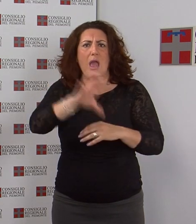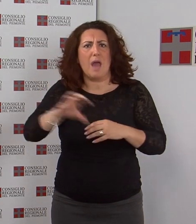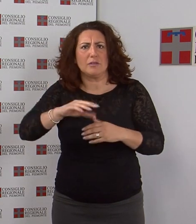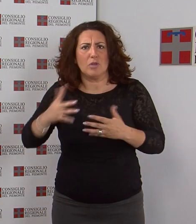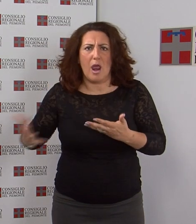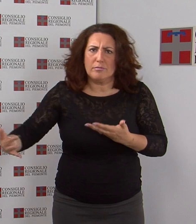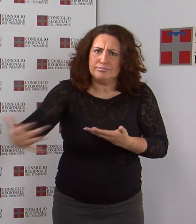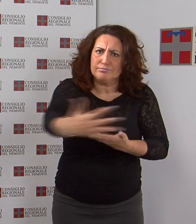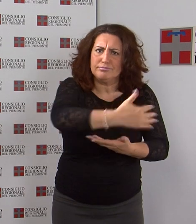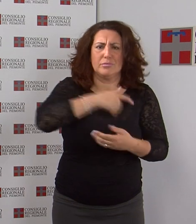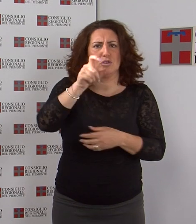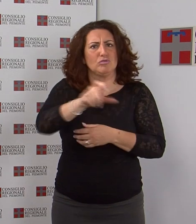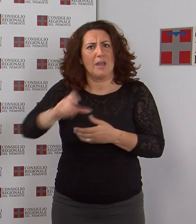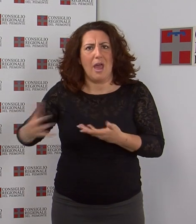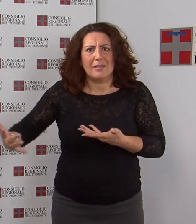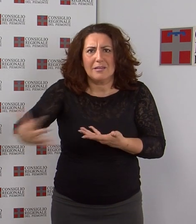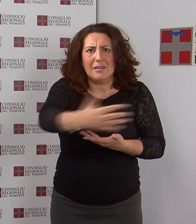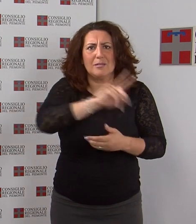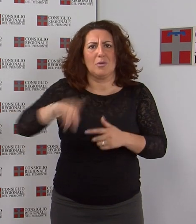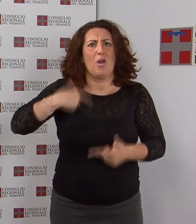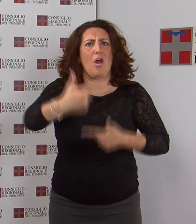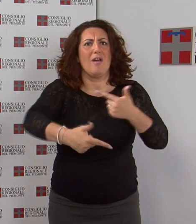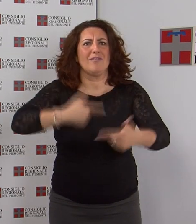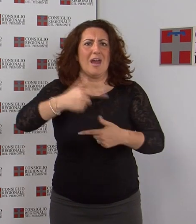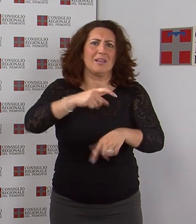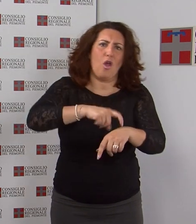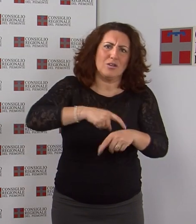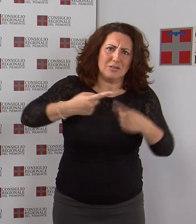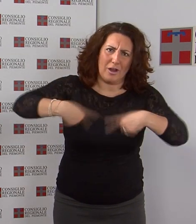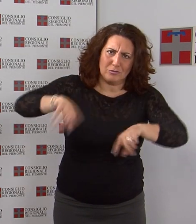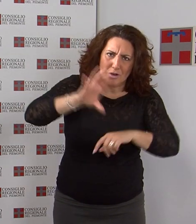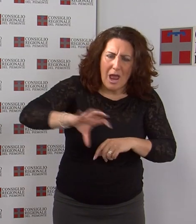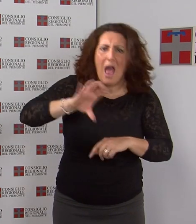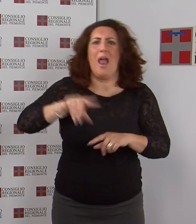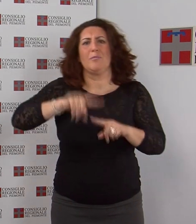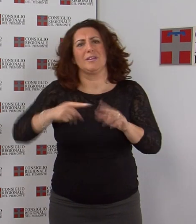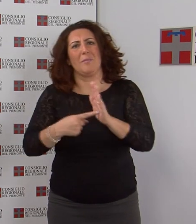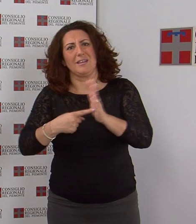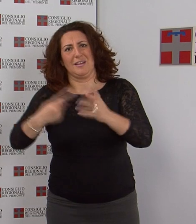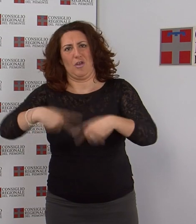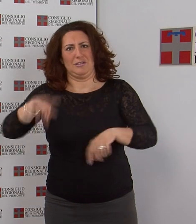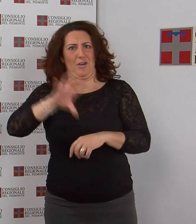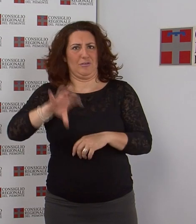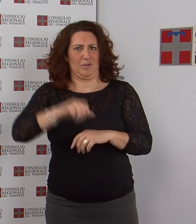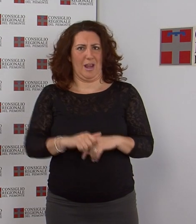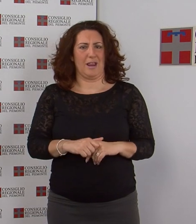cittadini e delle offerte dai consiglieri e dei dipendenti del Consiglio regionale. Parità di genere, risultati e